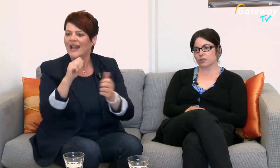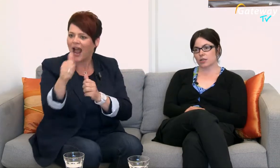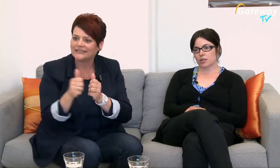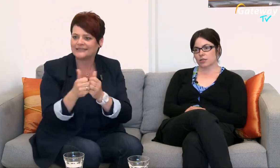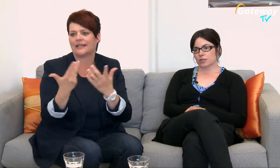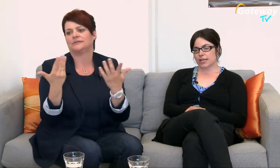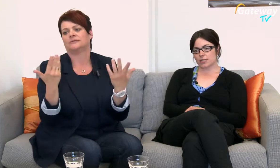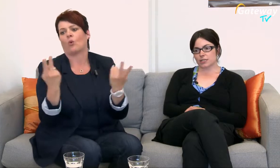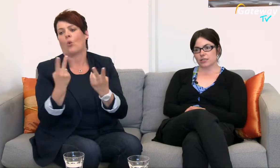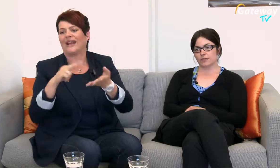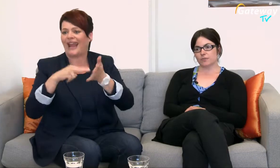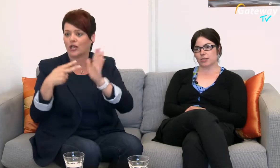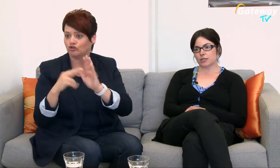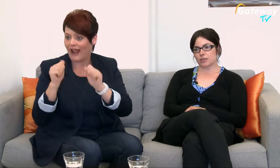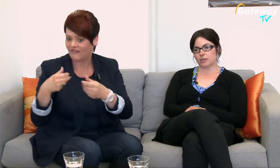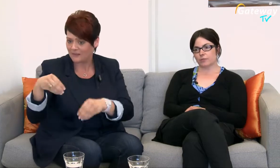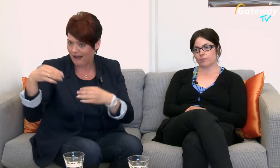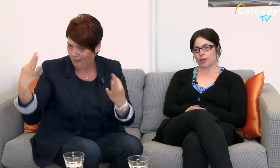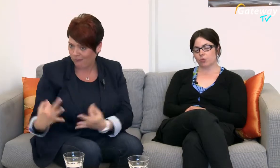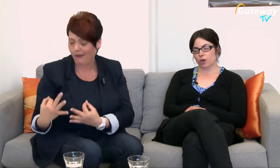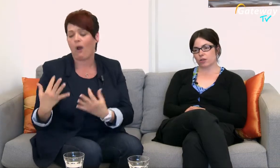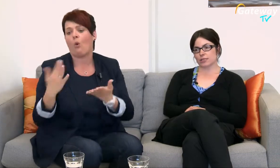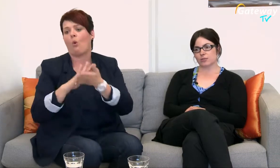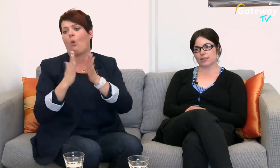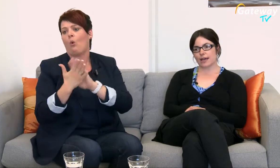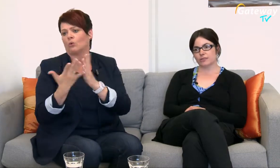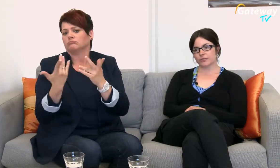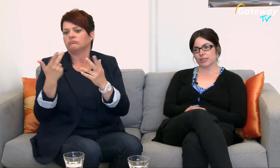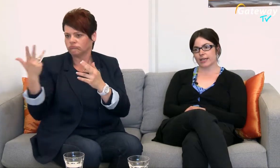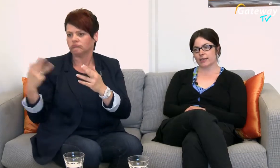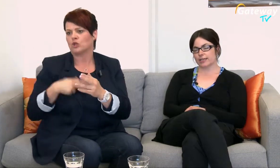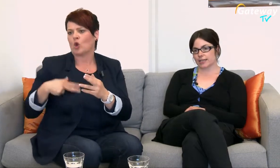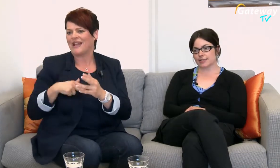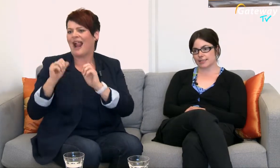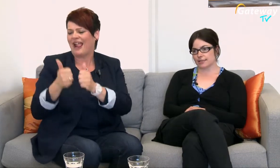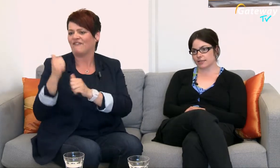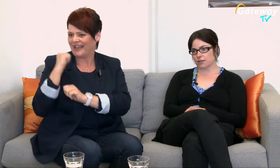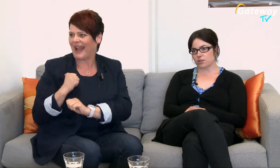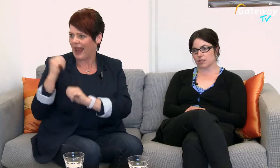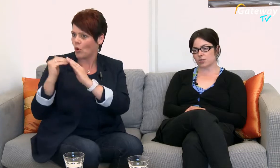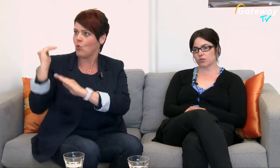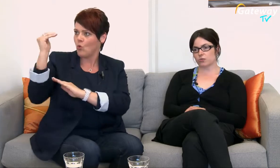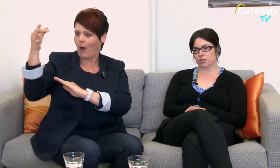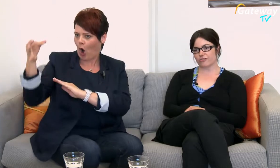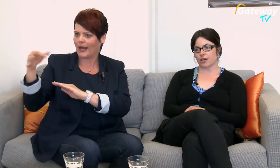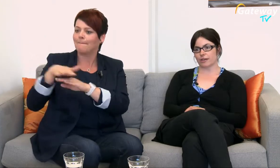technischen Hilfsmitteln beim überörtlichen Sozialhilfeträger In der Regel ist das dann hier auch der Bezirk Unterfranken